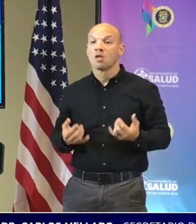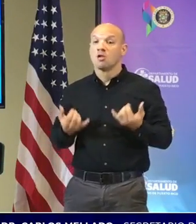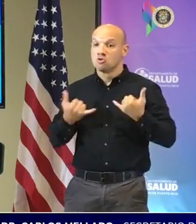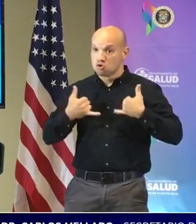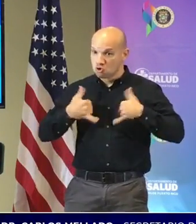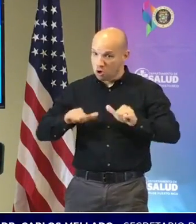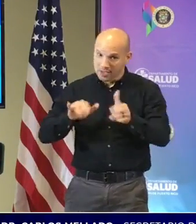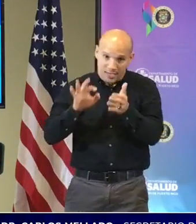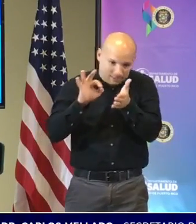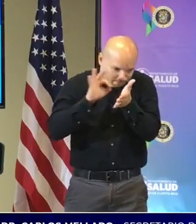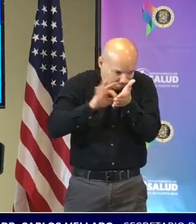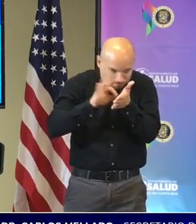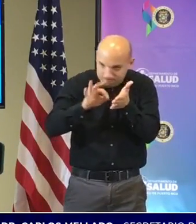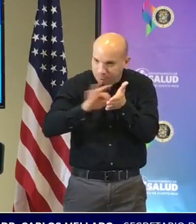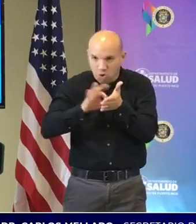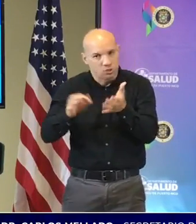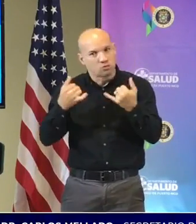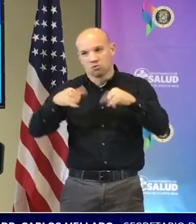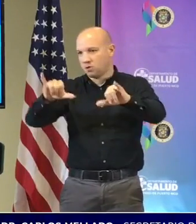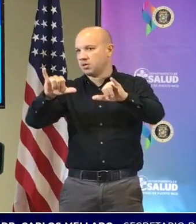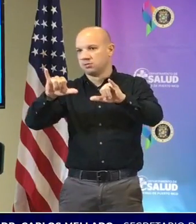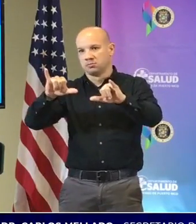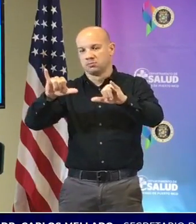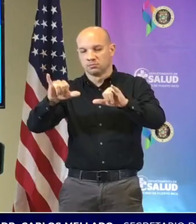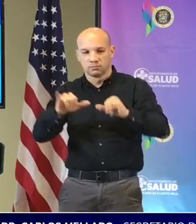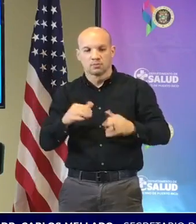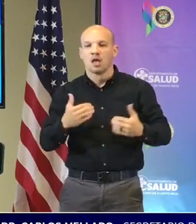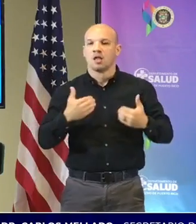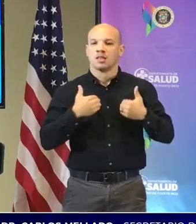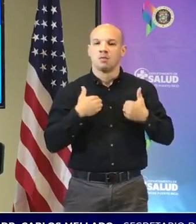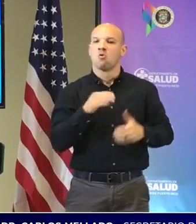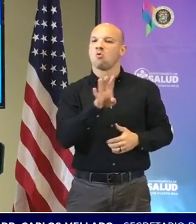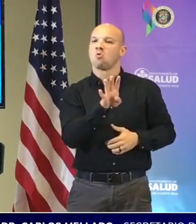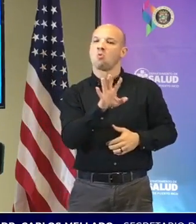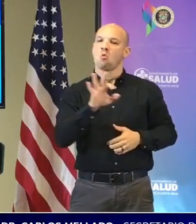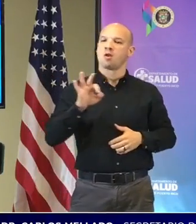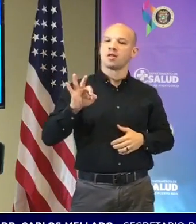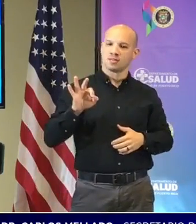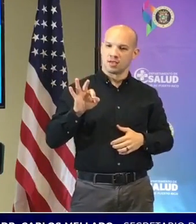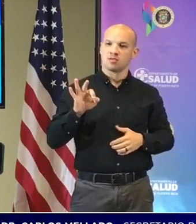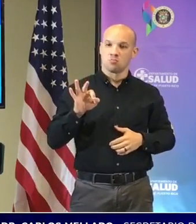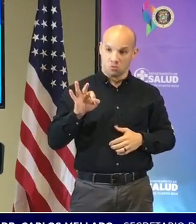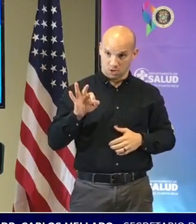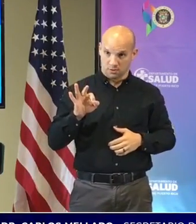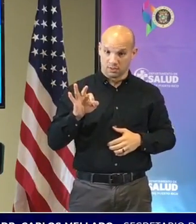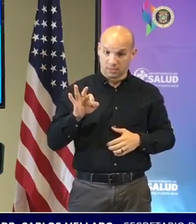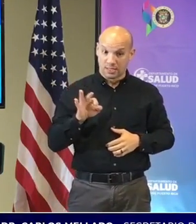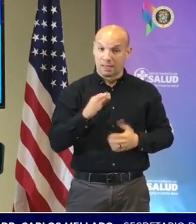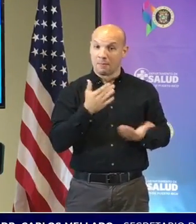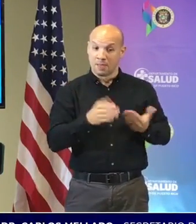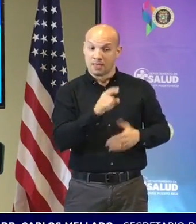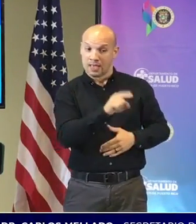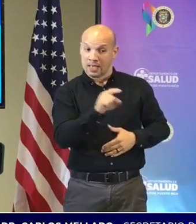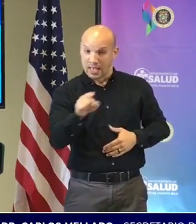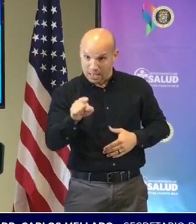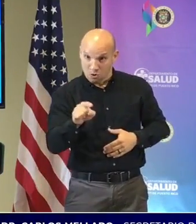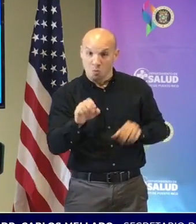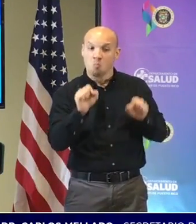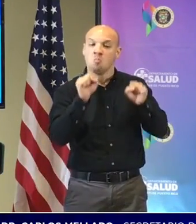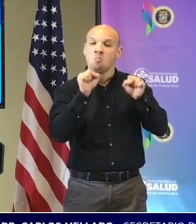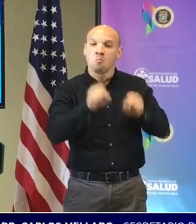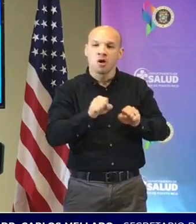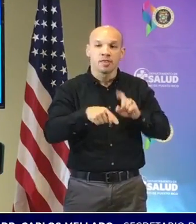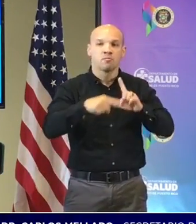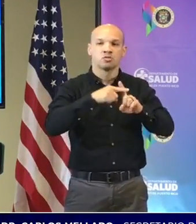importantes como dijo la doctora Melissa Marsan tenemos 49 que tienen las características de poder ser Omicron obviamente